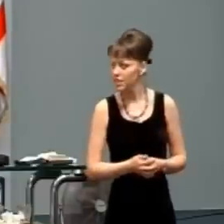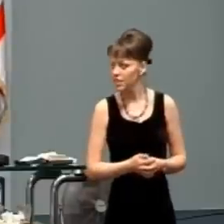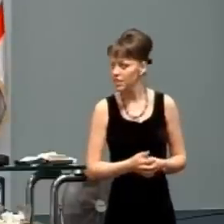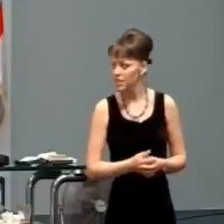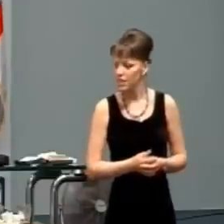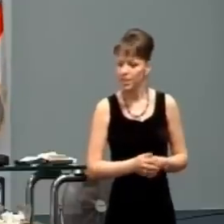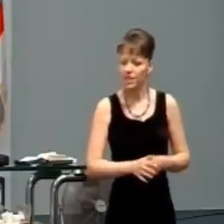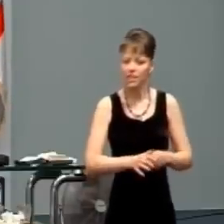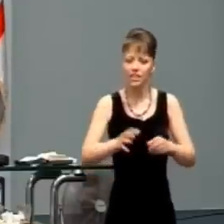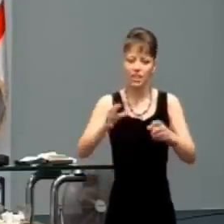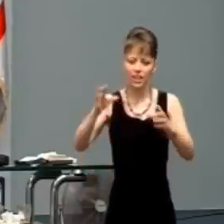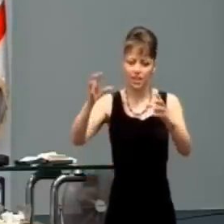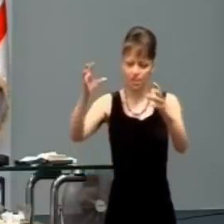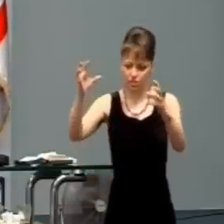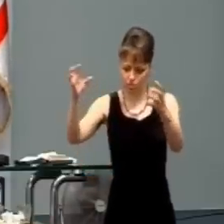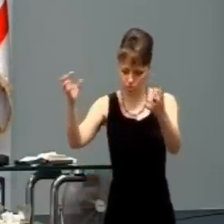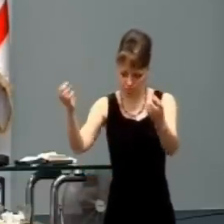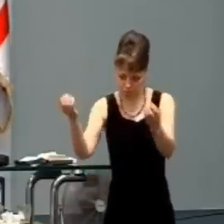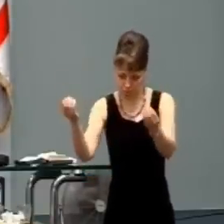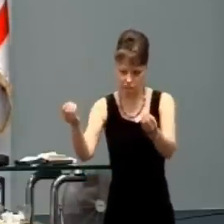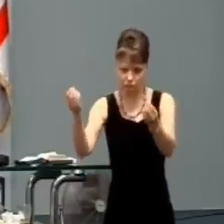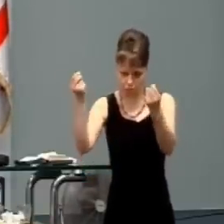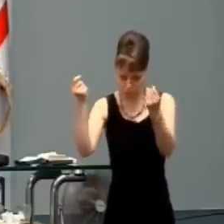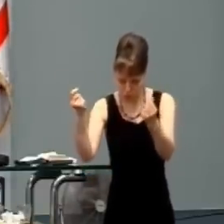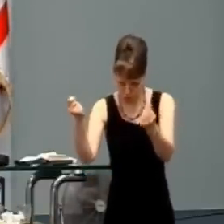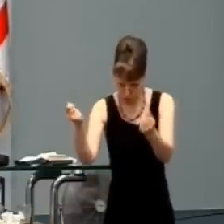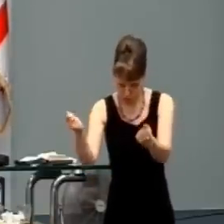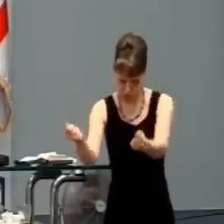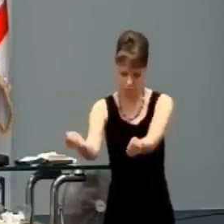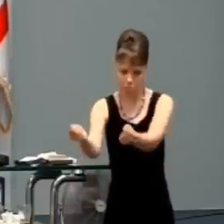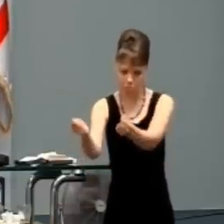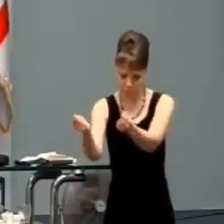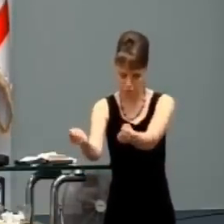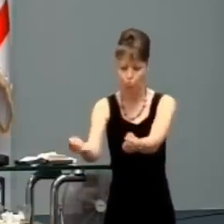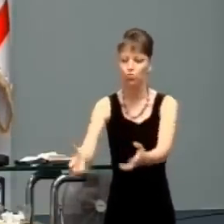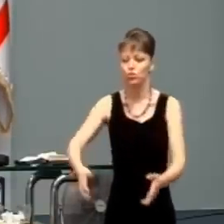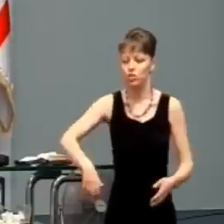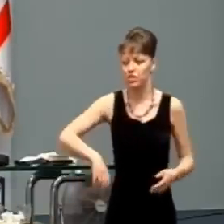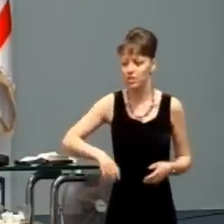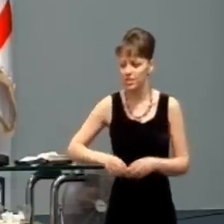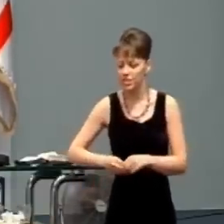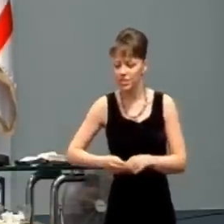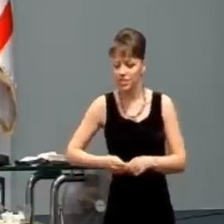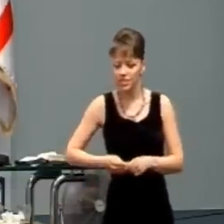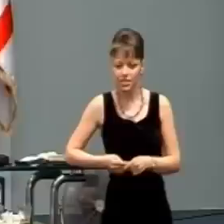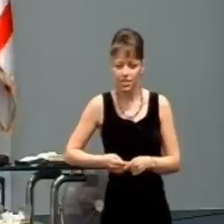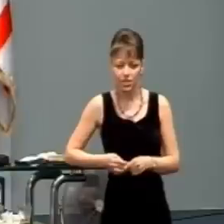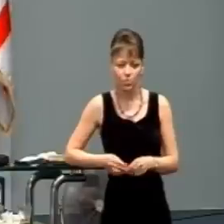sila a realizovaná, a uskutočnená energia alebo sila.